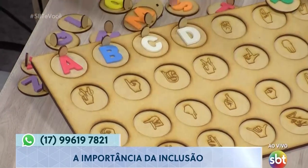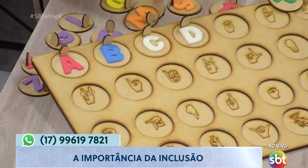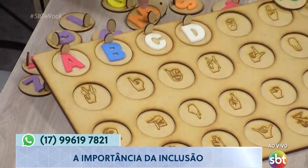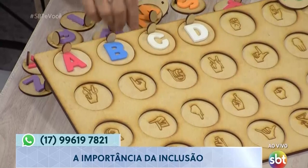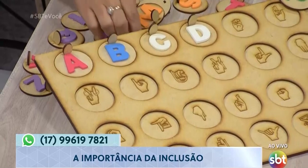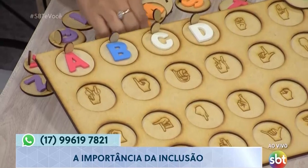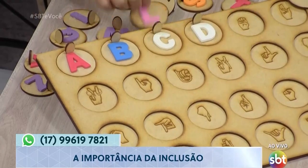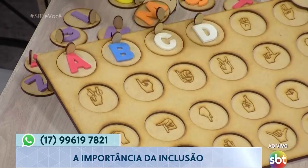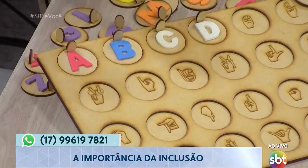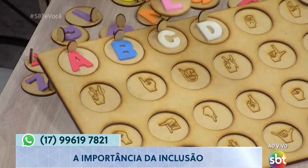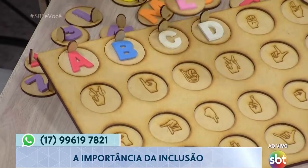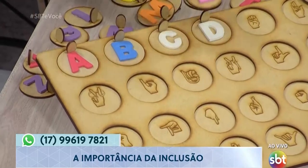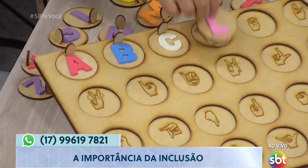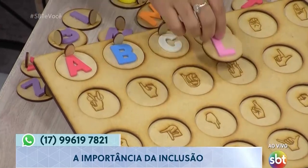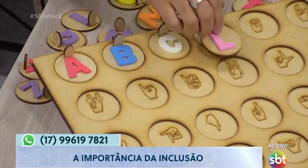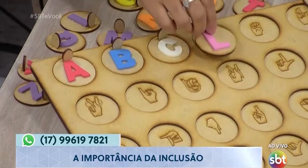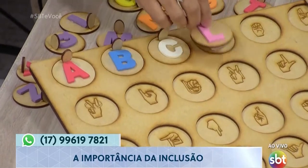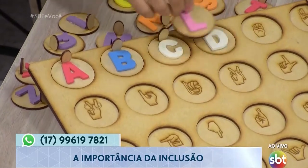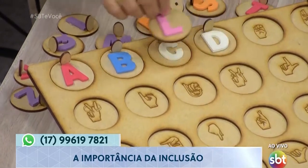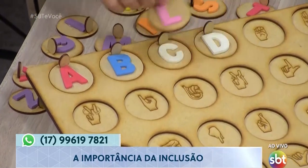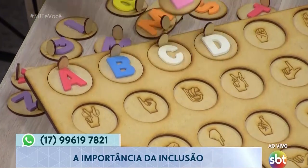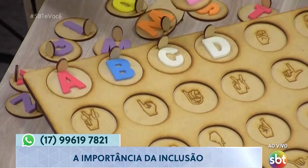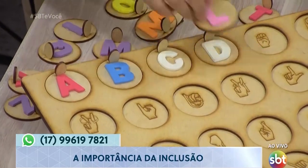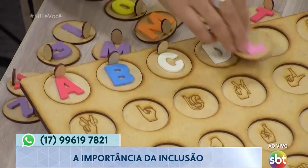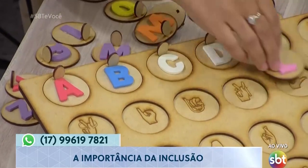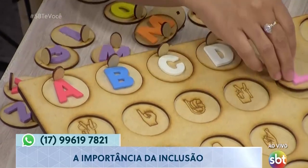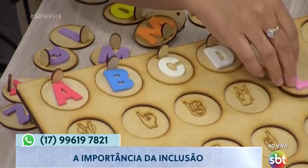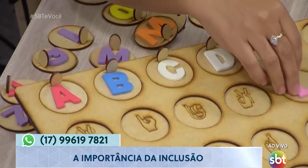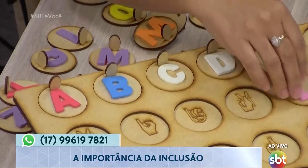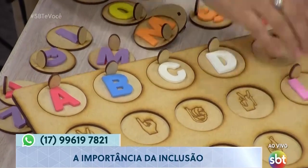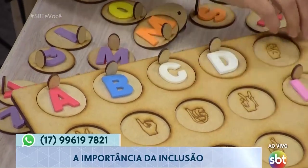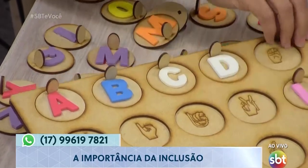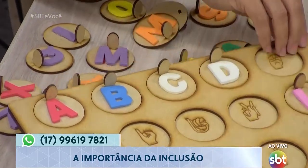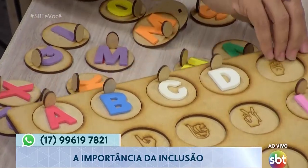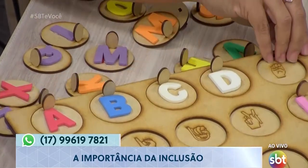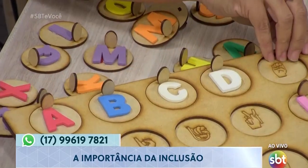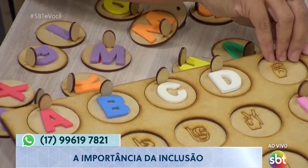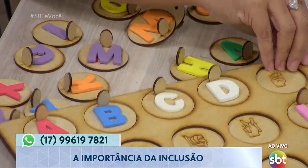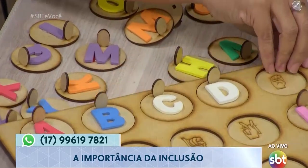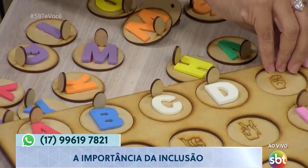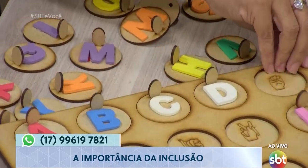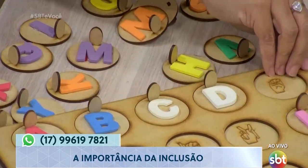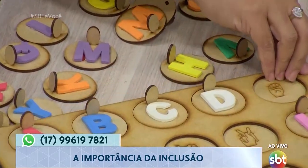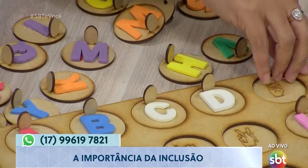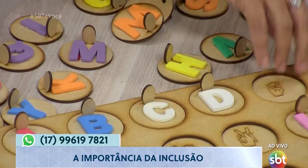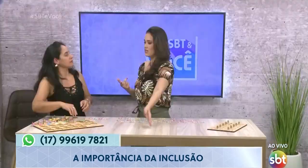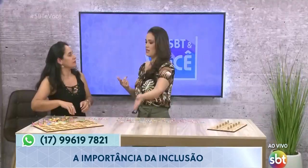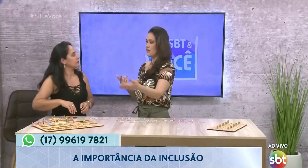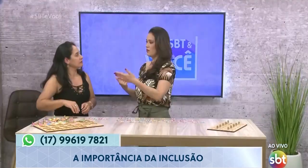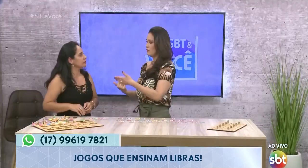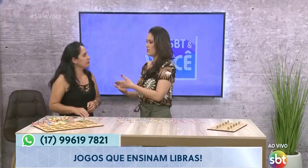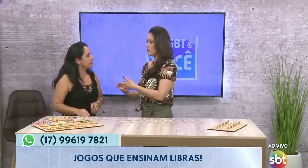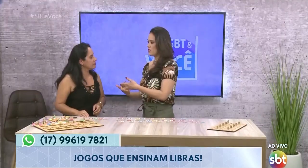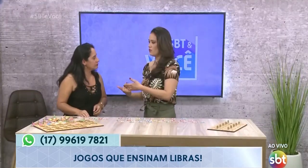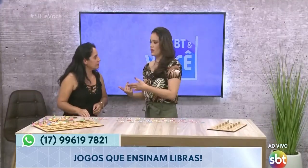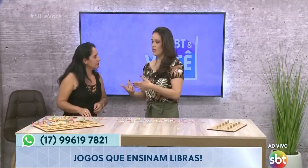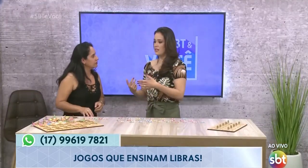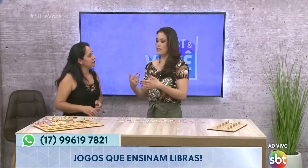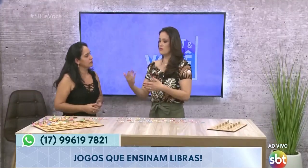com as crianças esta relação. Isso, letra por letra. Agora, o que eu quero falar com você no próximo bloco, Rosa, é o que você disse agora. Não